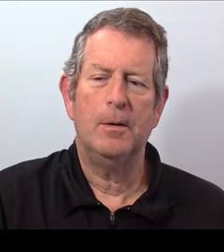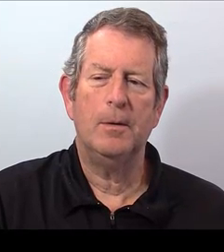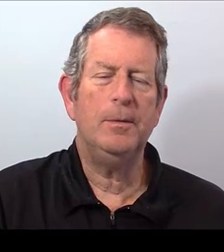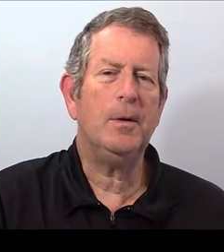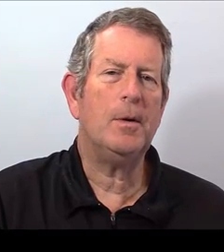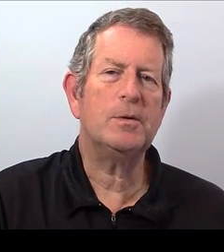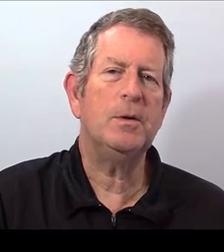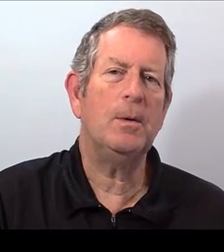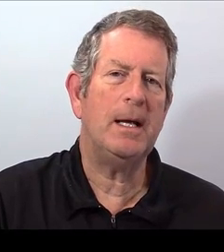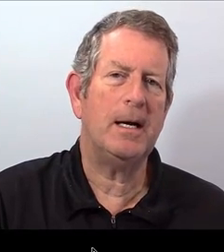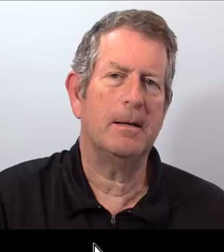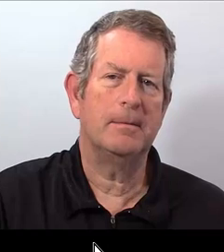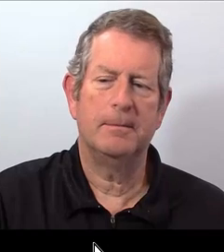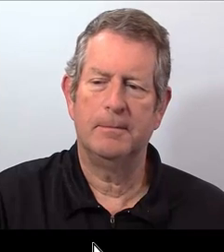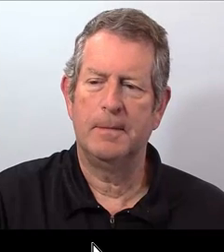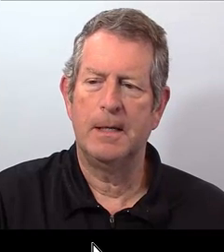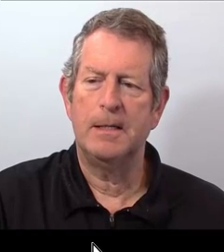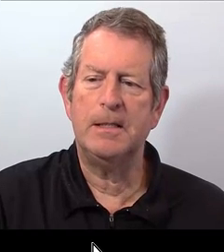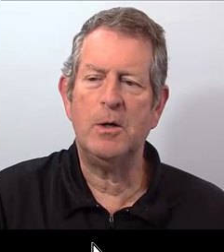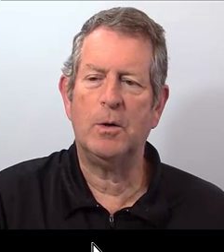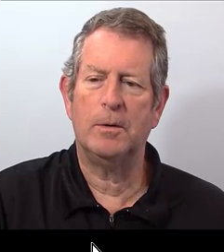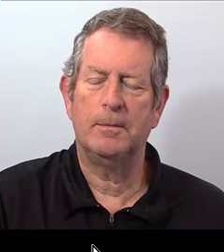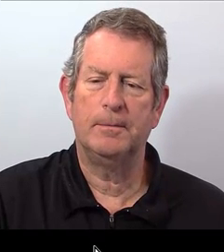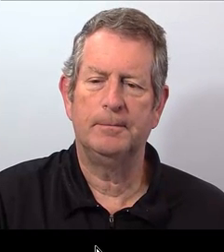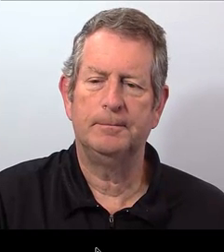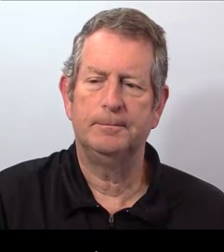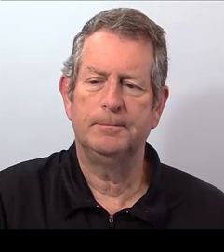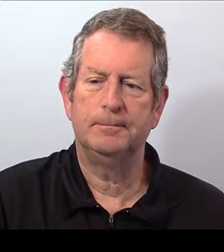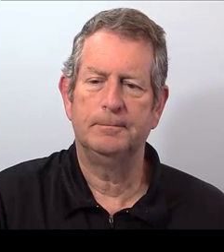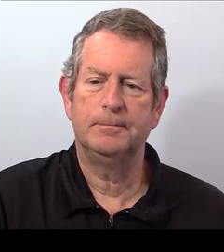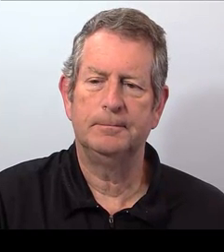No nos lo lea. 5.